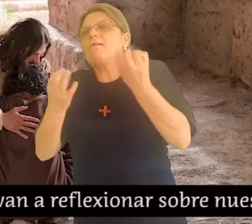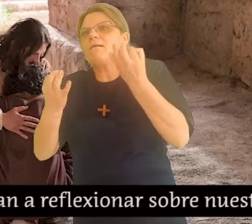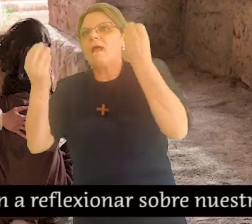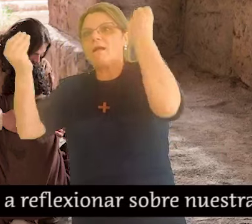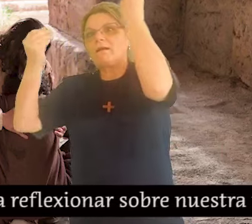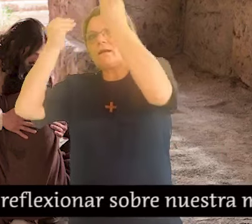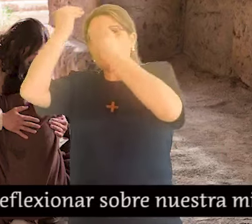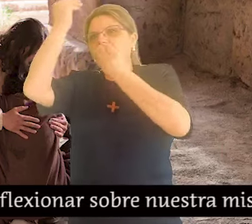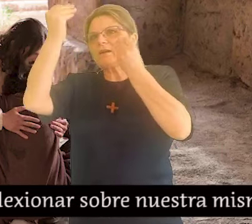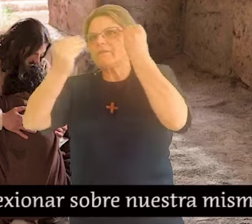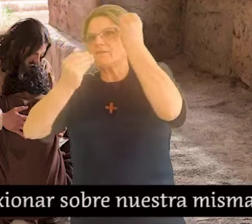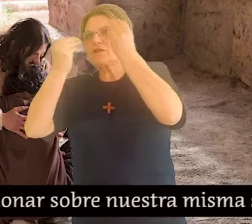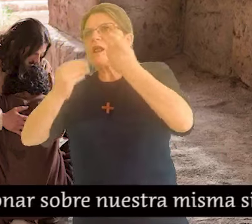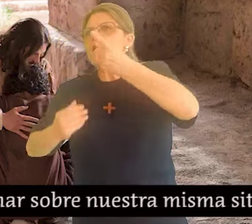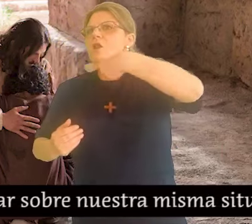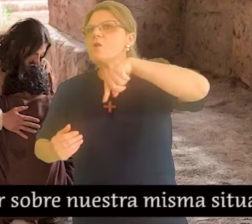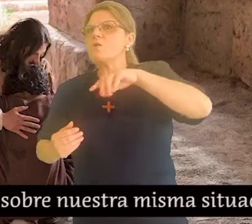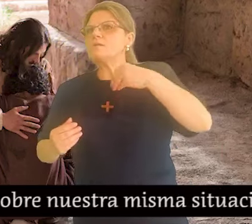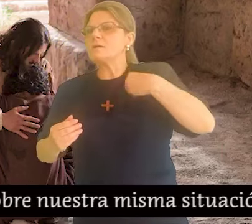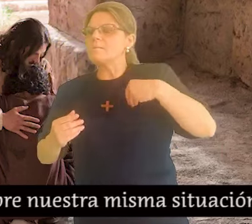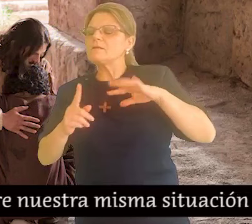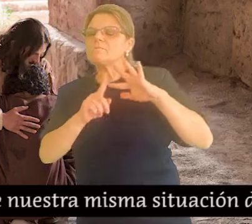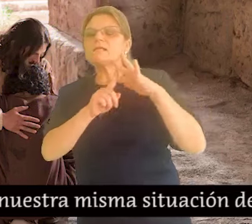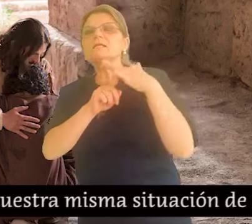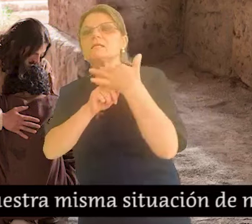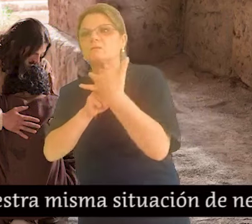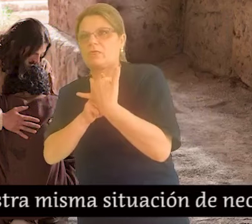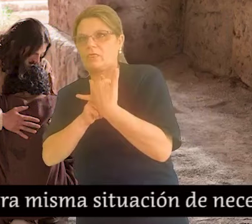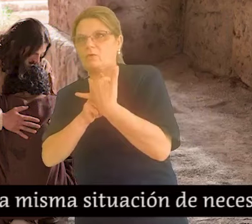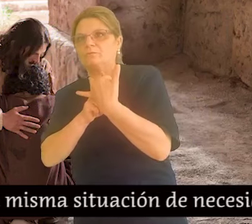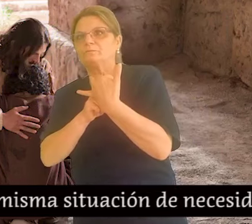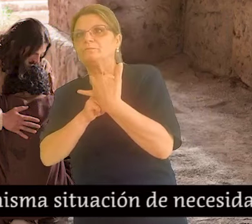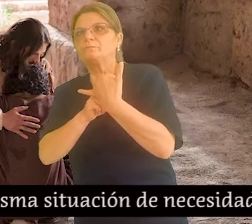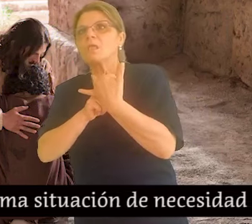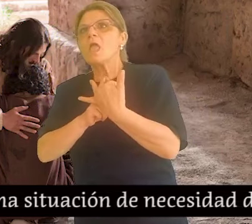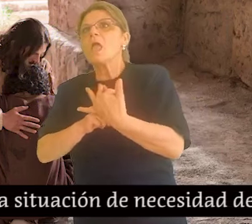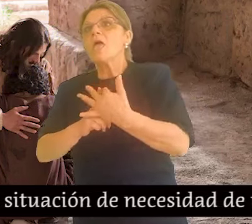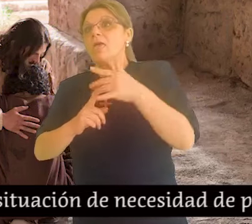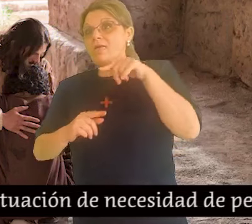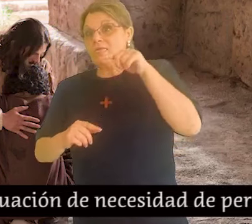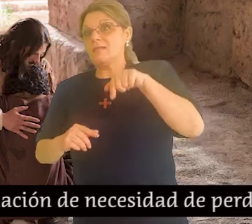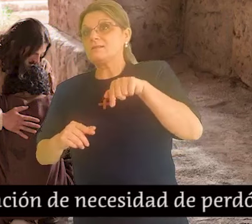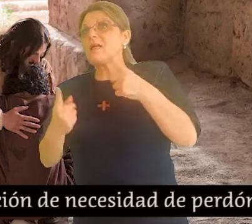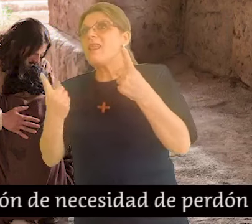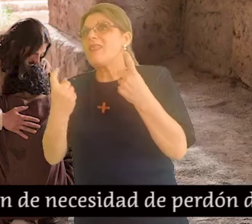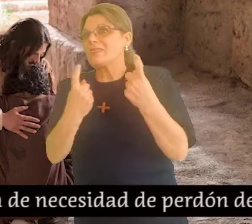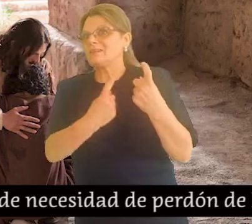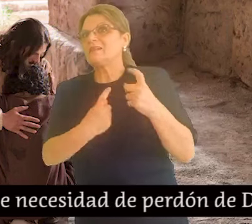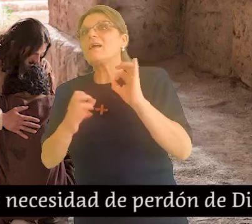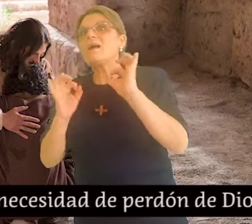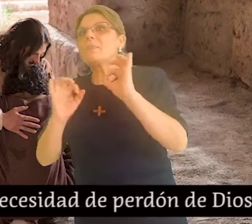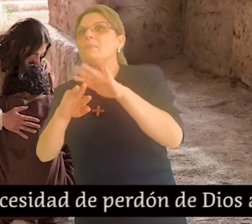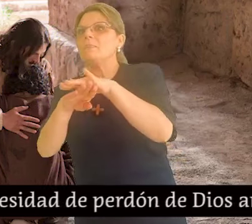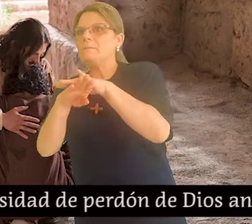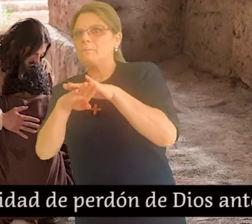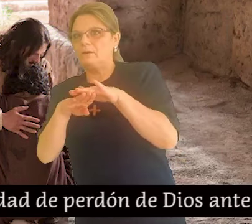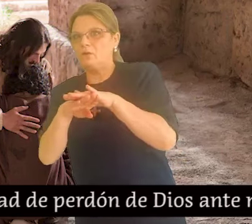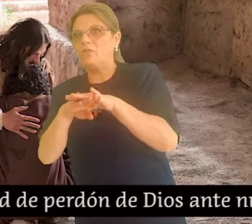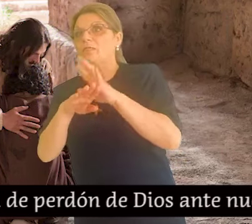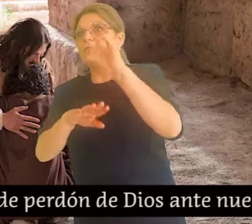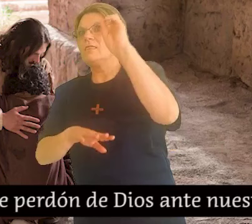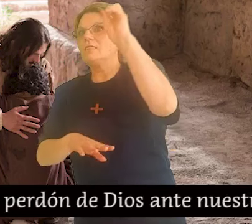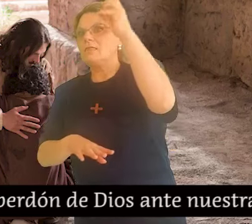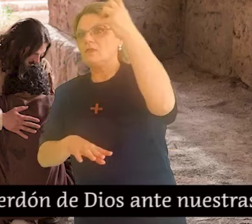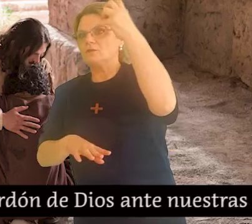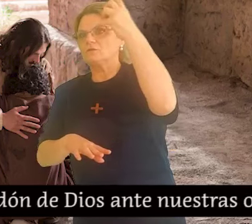Las lecturas de hoy nos dan una gran lección sobre el perdón y nos llevan a reflexionar sobre nuestra misma